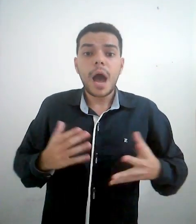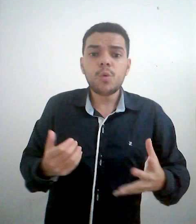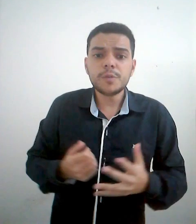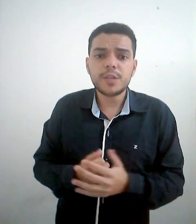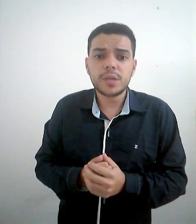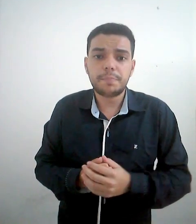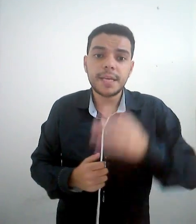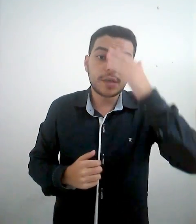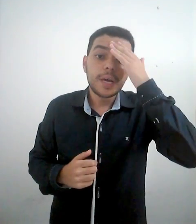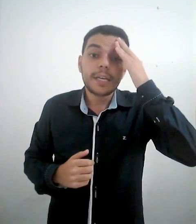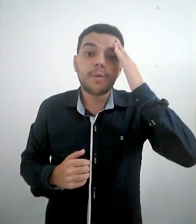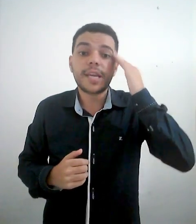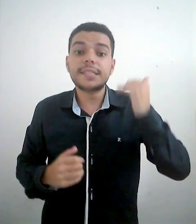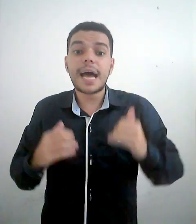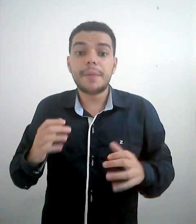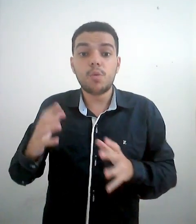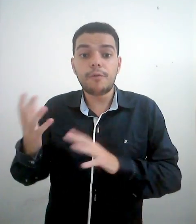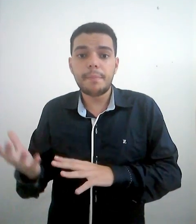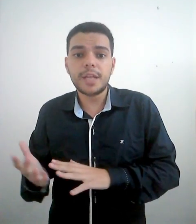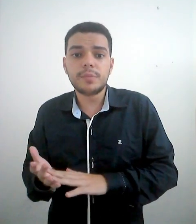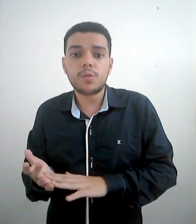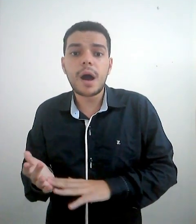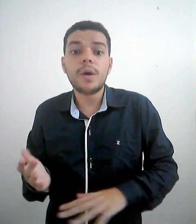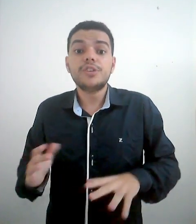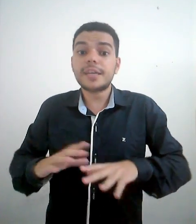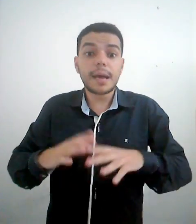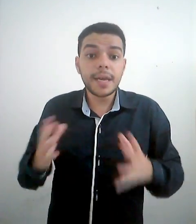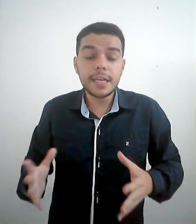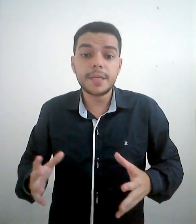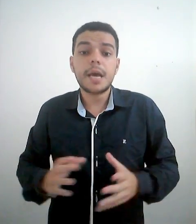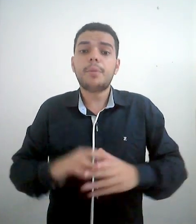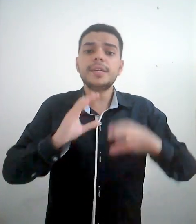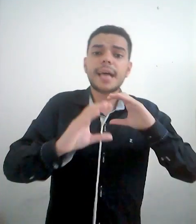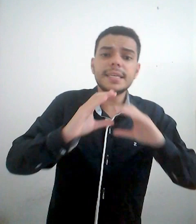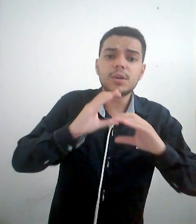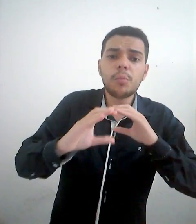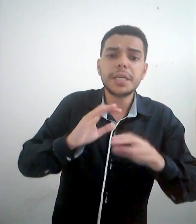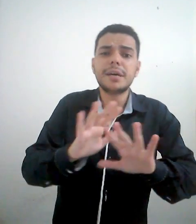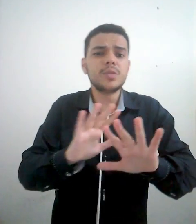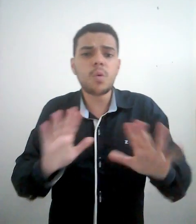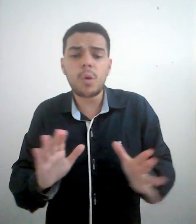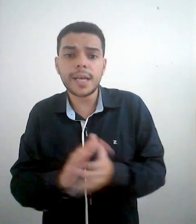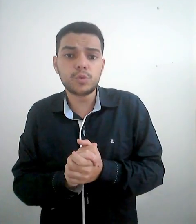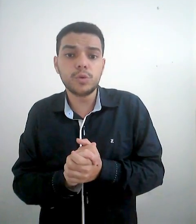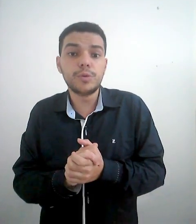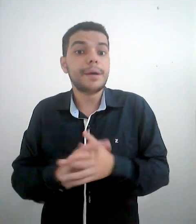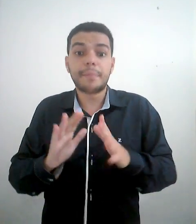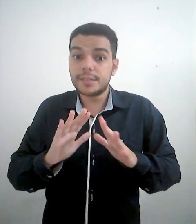Algumas pessoas pensam que porque sabem o alfabeto manual, já sabem Libras. Podem sair se comunicando com qualquer surdo. Mas